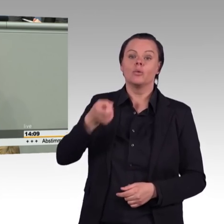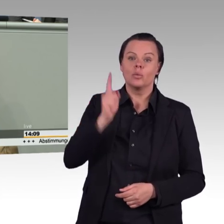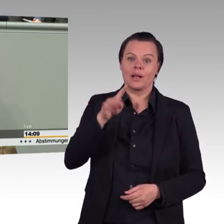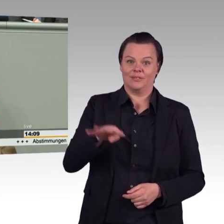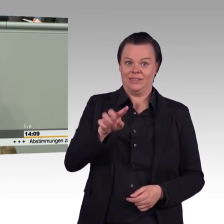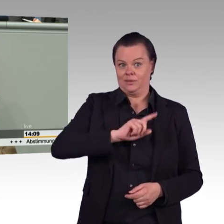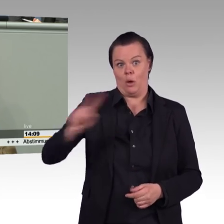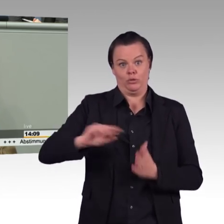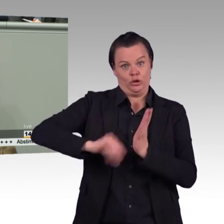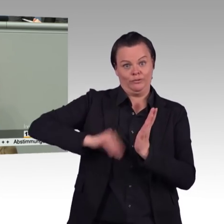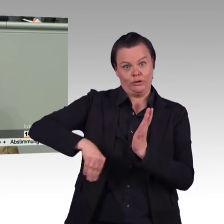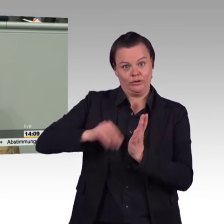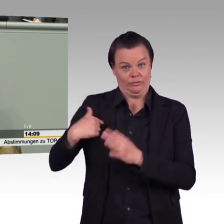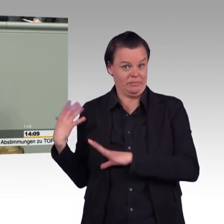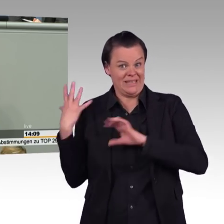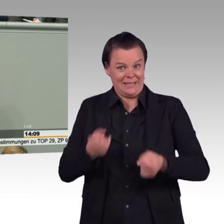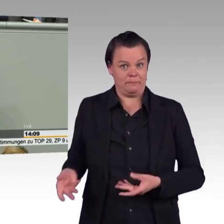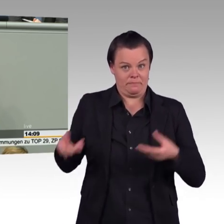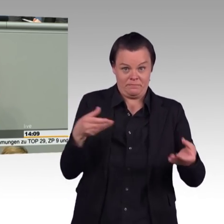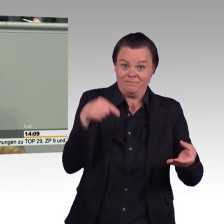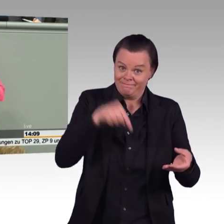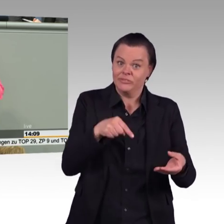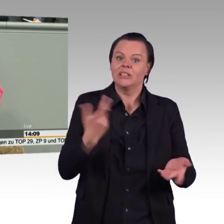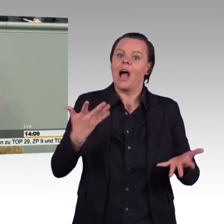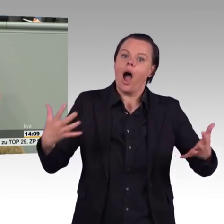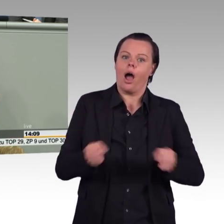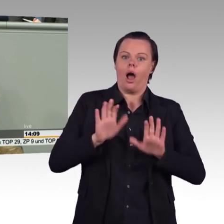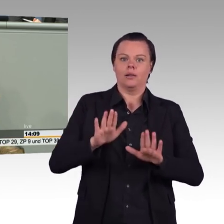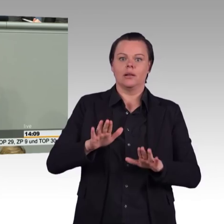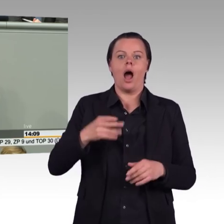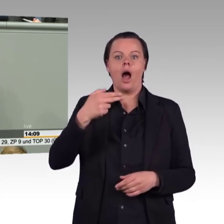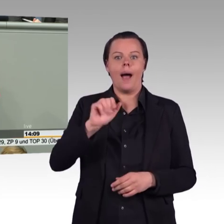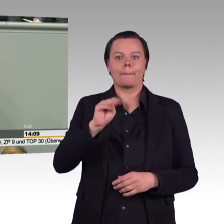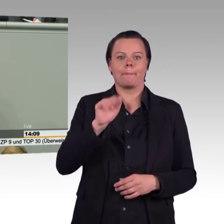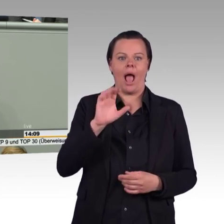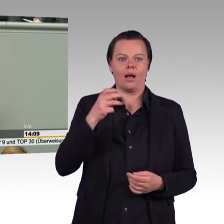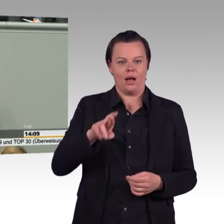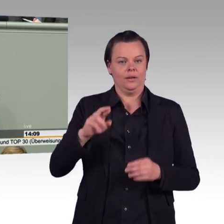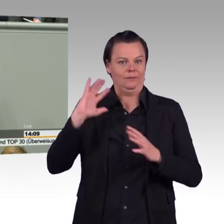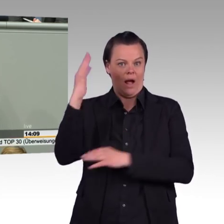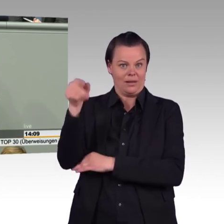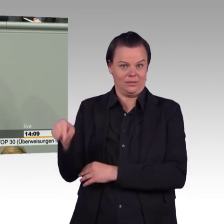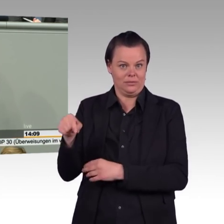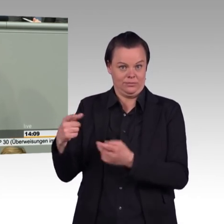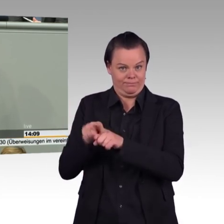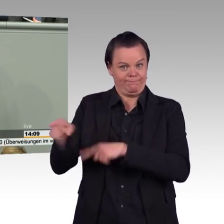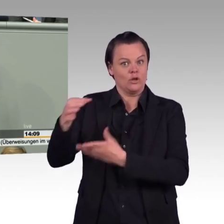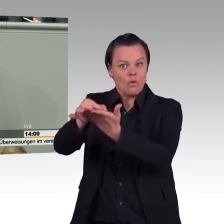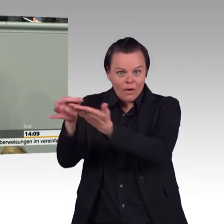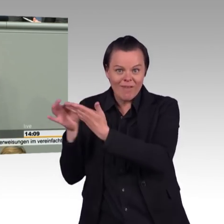Ist kein grüner Gesetzentwurf, sondern ist der Kommissionsbericht. Es gibt also diesen Kommissionsbericht. Es gibt einen Gesetzentwurf. Was fehlt Ihnen denn eigentlich?